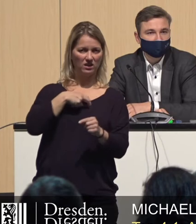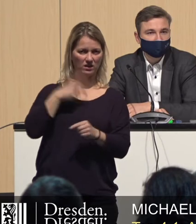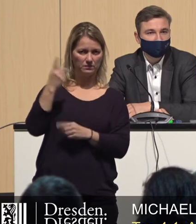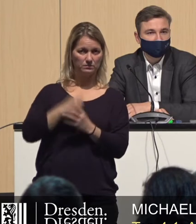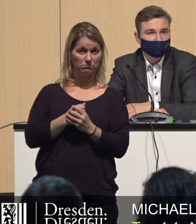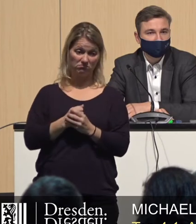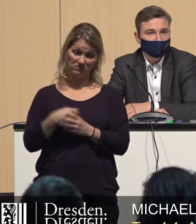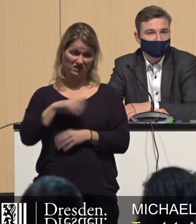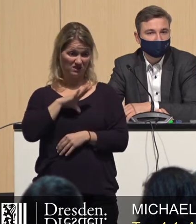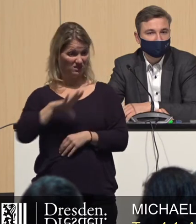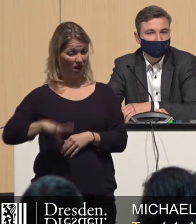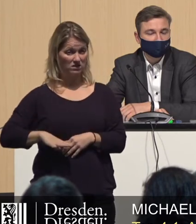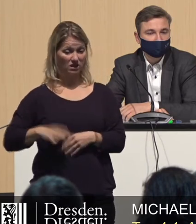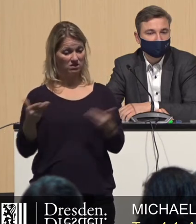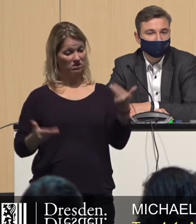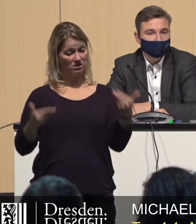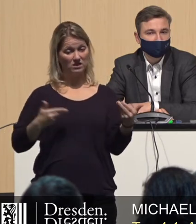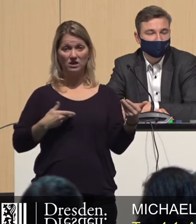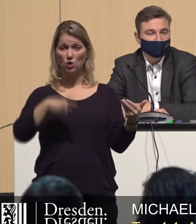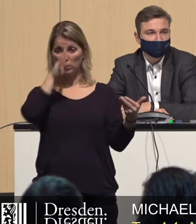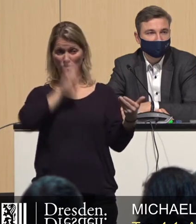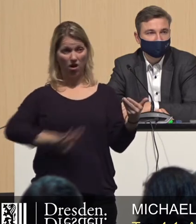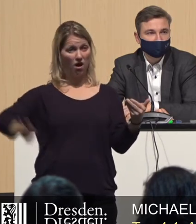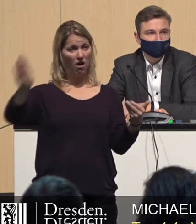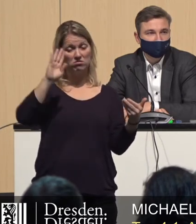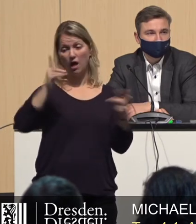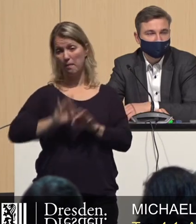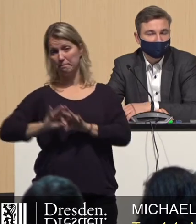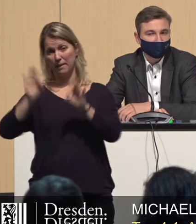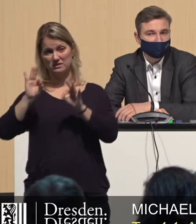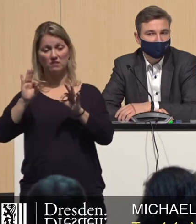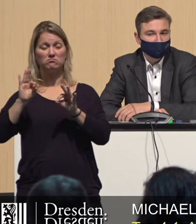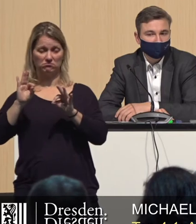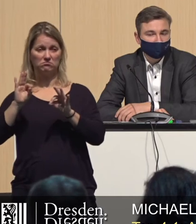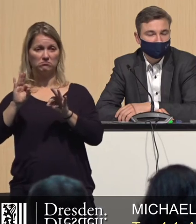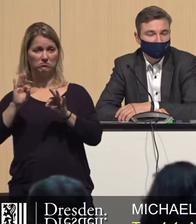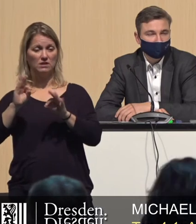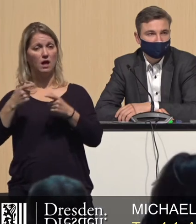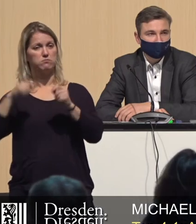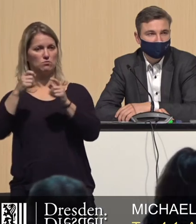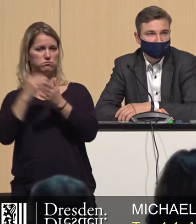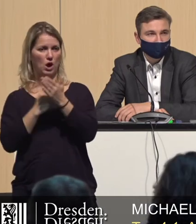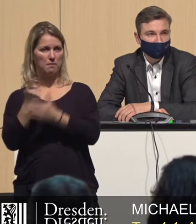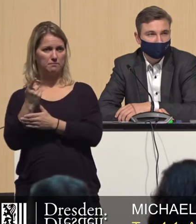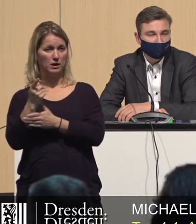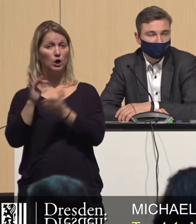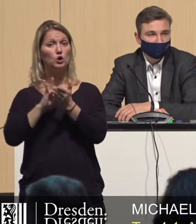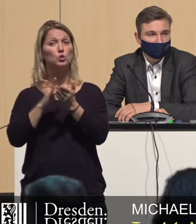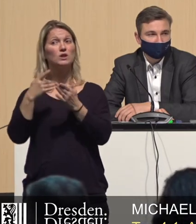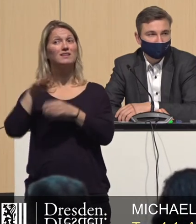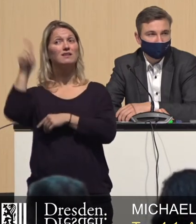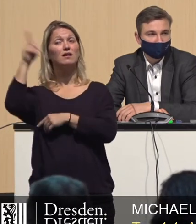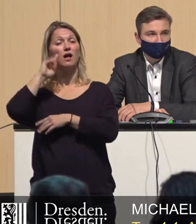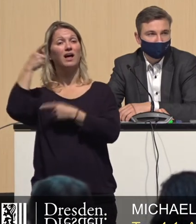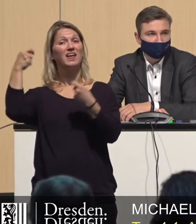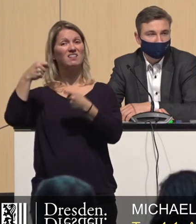Wohnungsbauprogramme in ganz Deutschland, das betone ich mehrfach, weil nämlich Investoren von einer berechneten Miete,